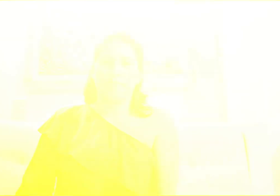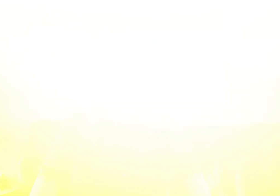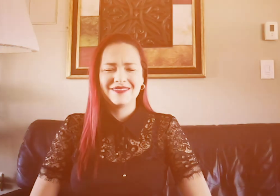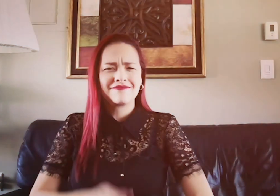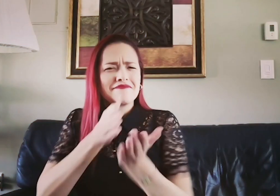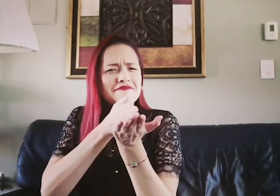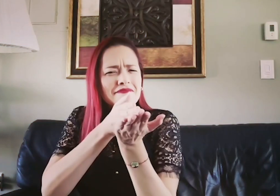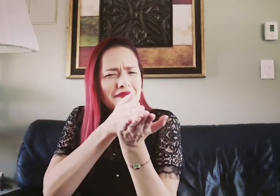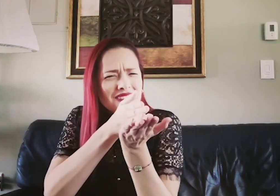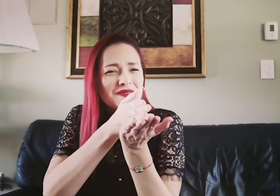Constancia